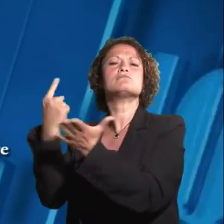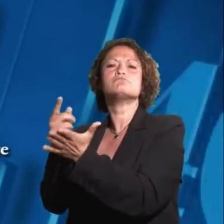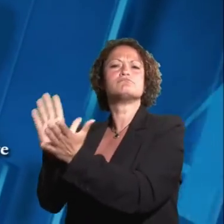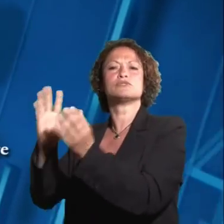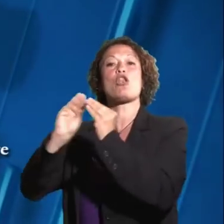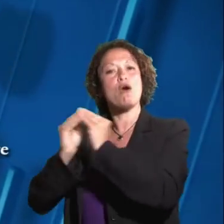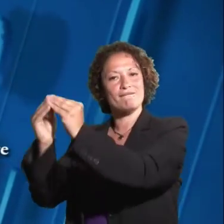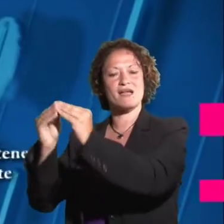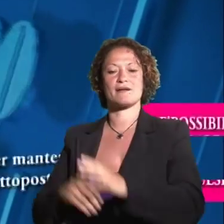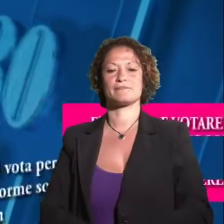al referendum.